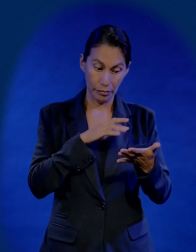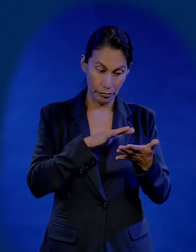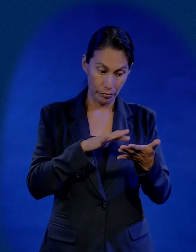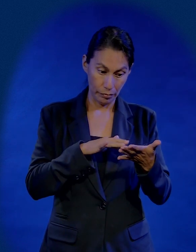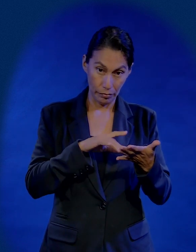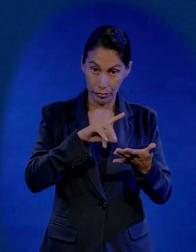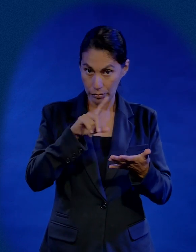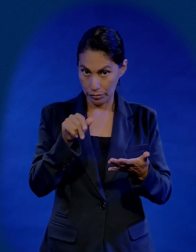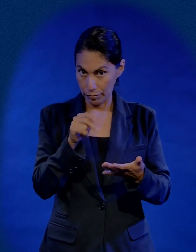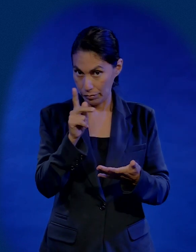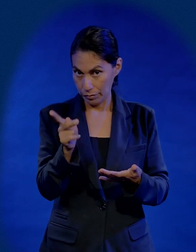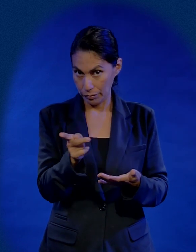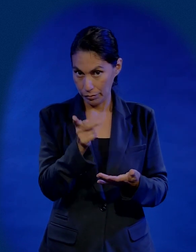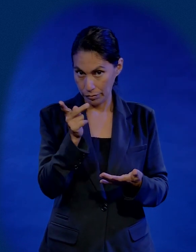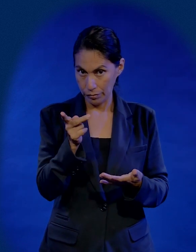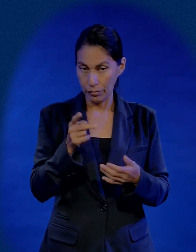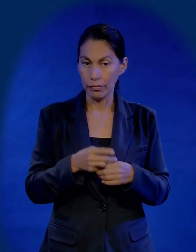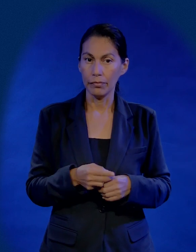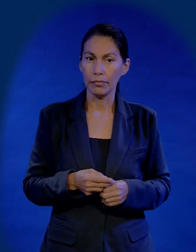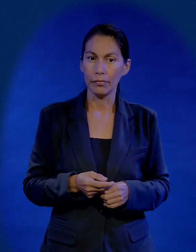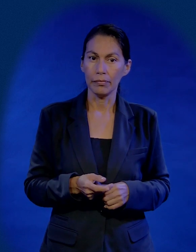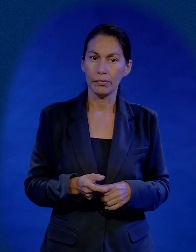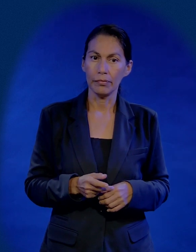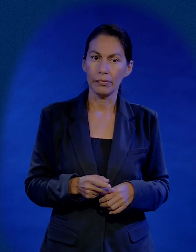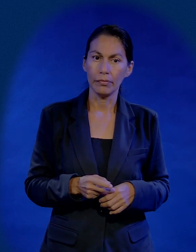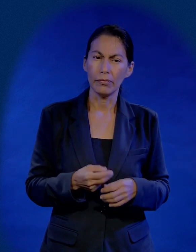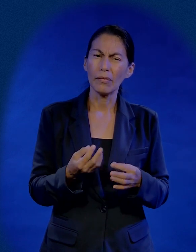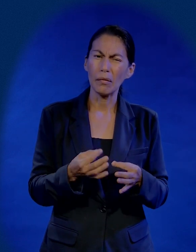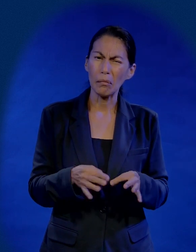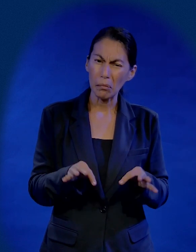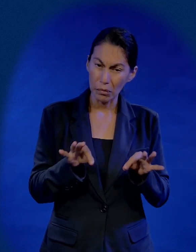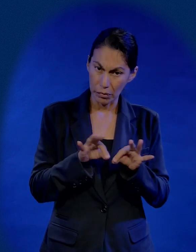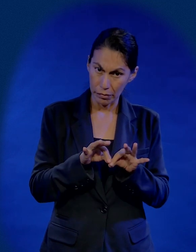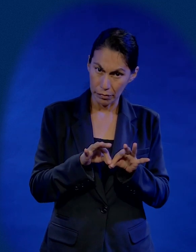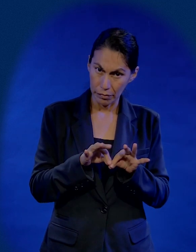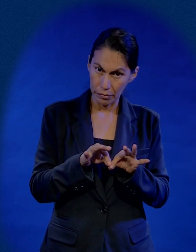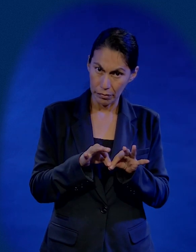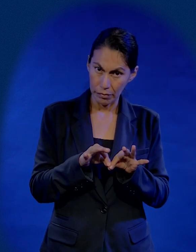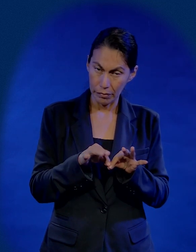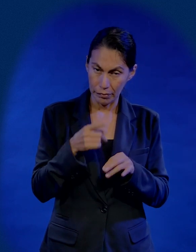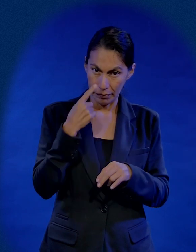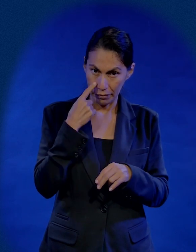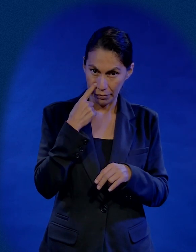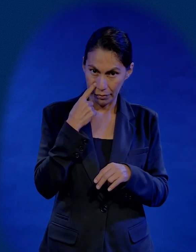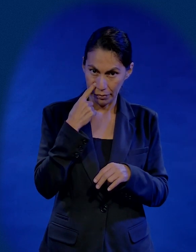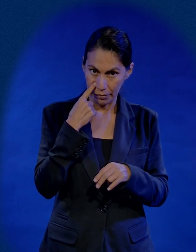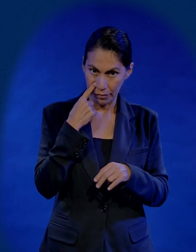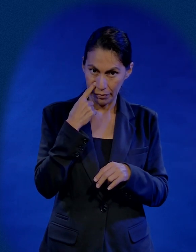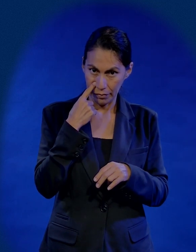hacer una pregunta. ¿Qué consigue lo importante? Dice así.